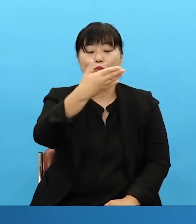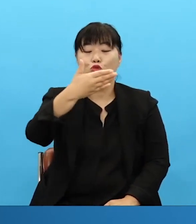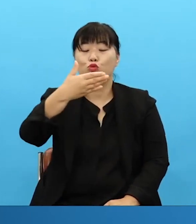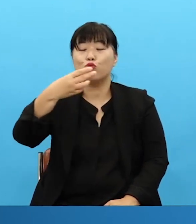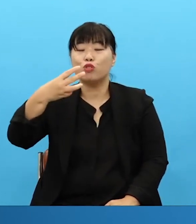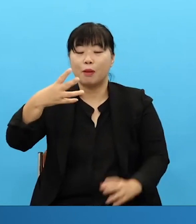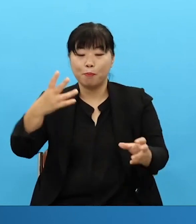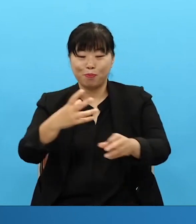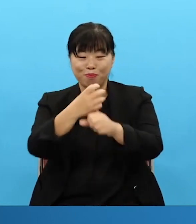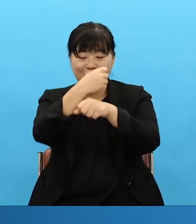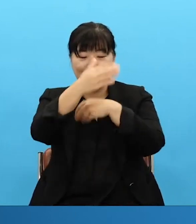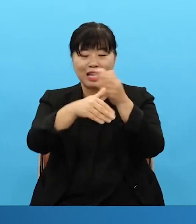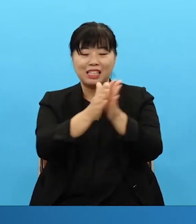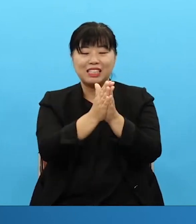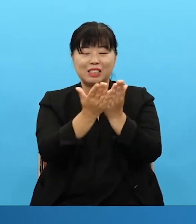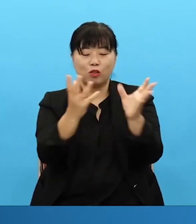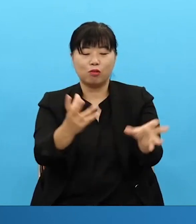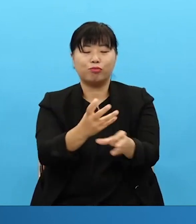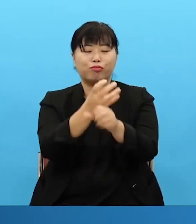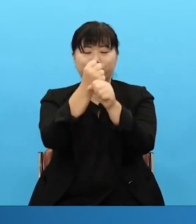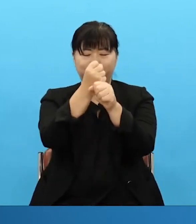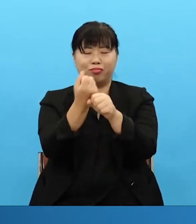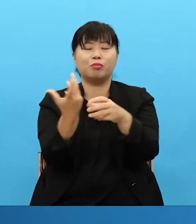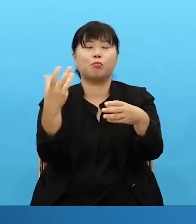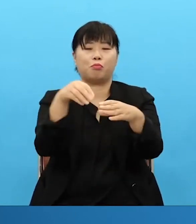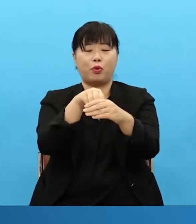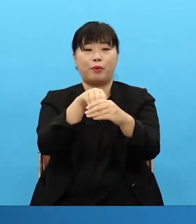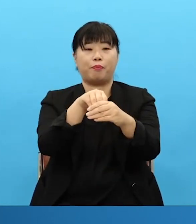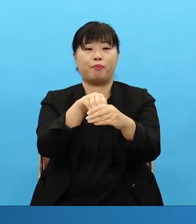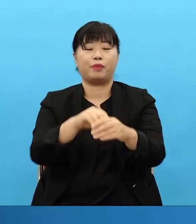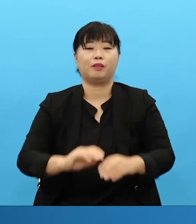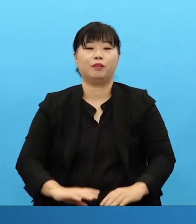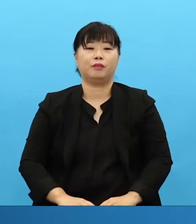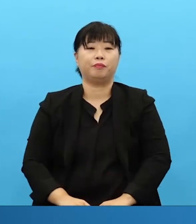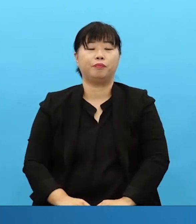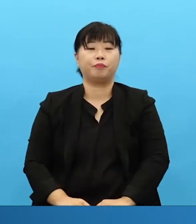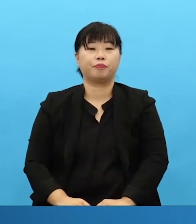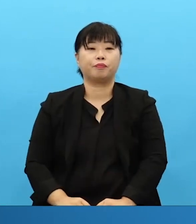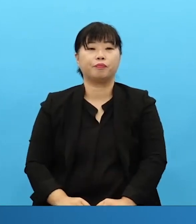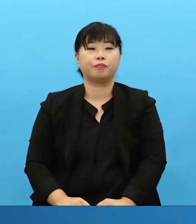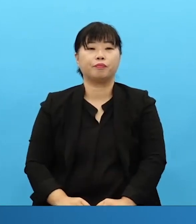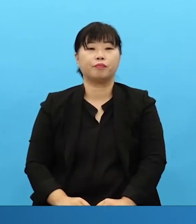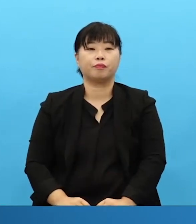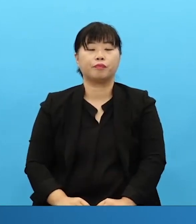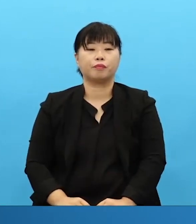And this is the summer of the entire Bible, the working of the triune God. That is the story of the Bible.